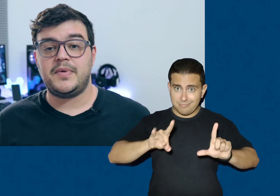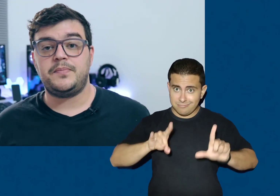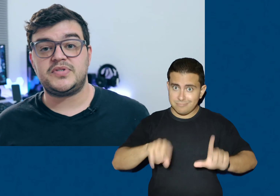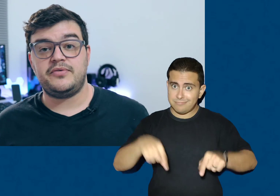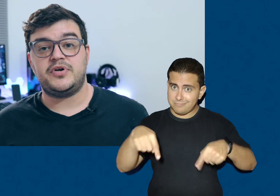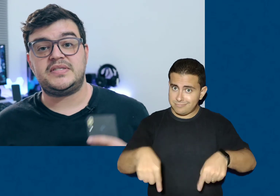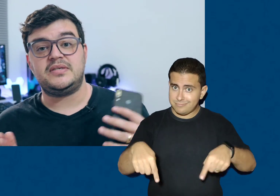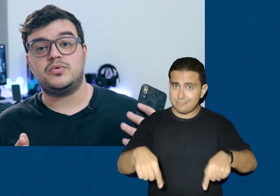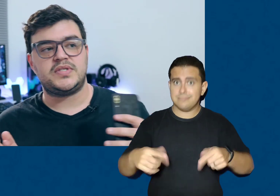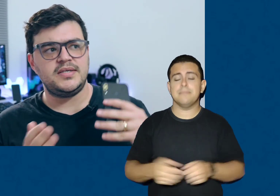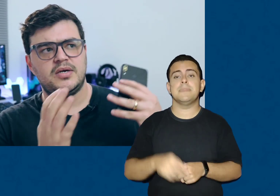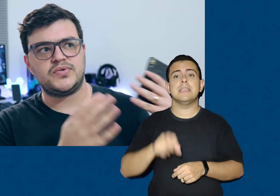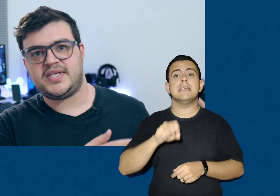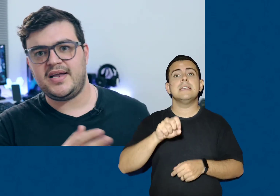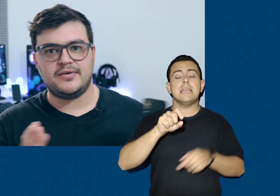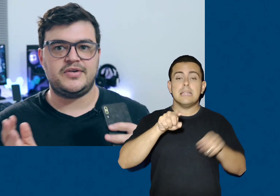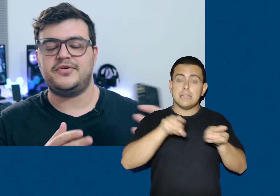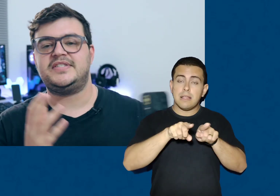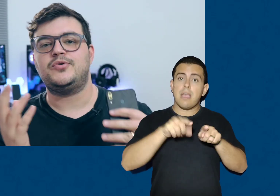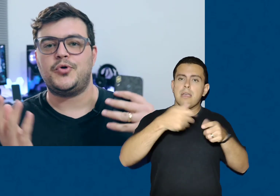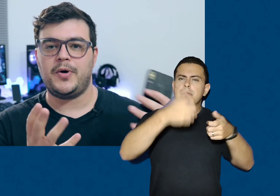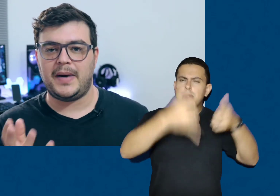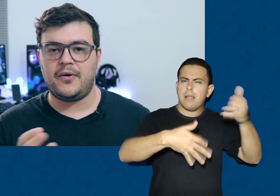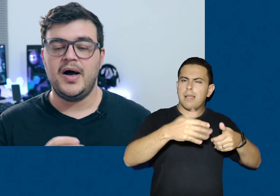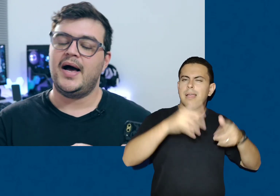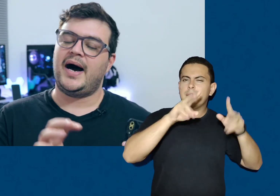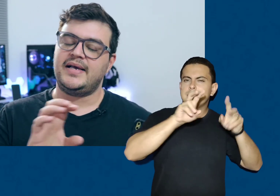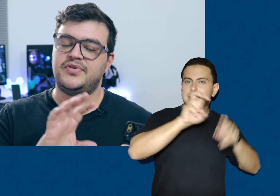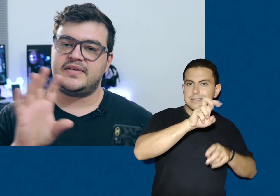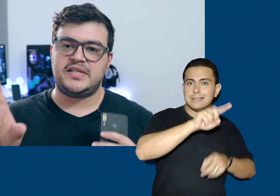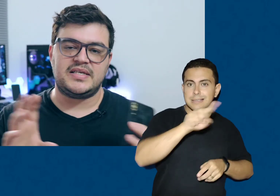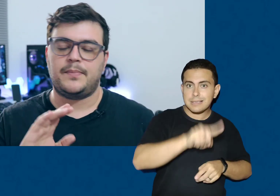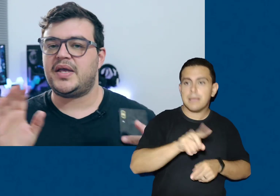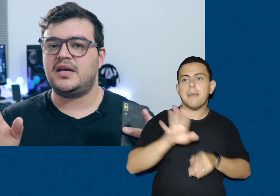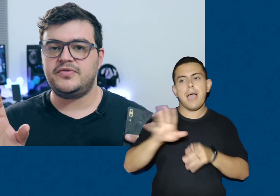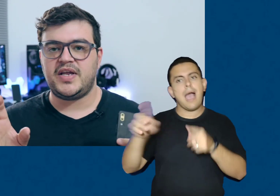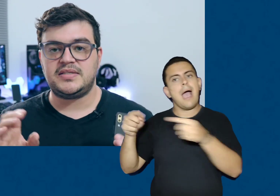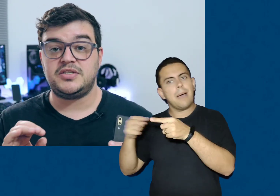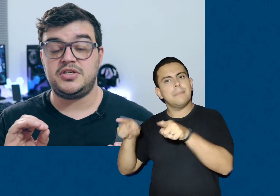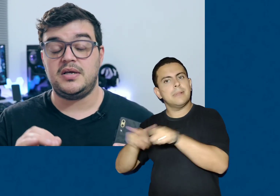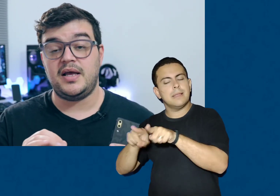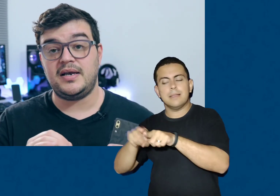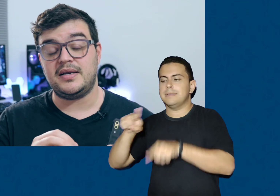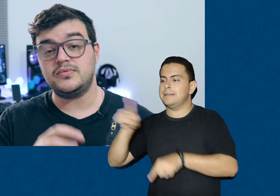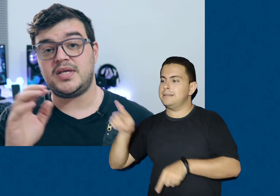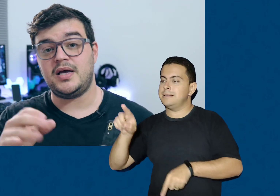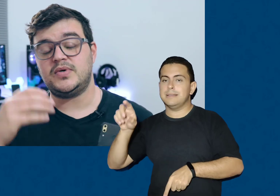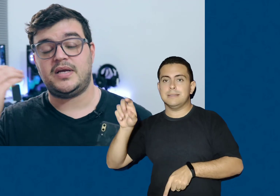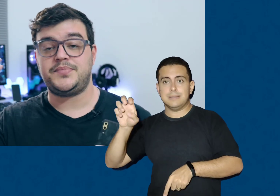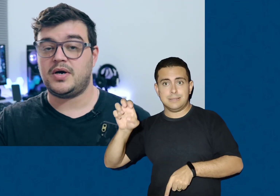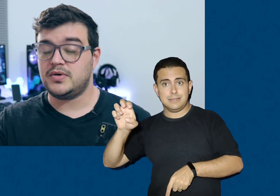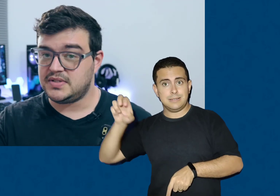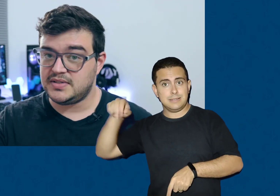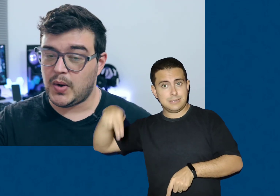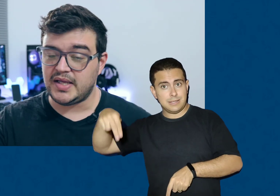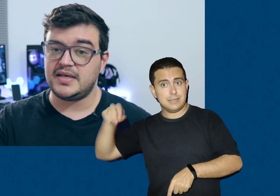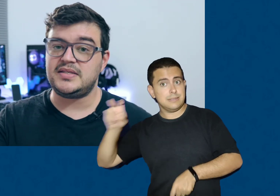também para o Zenfone 5 sem ser o Z, o Zenfone 5 normal, aí você vai ter essa pequena diferença de ele não ter o Snapdragon 845,